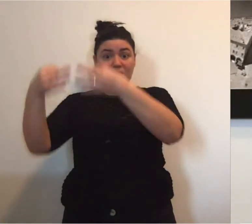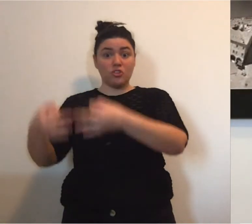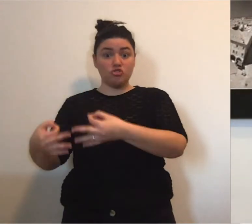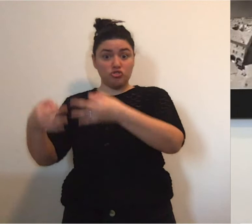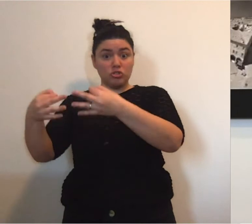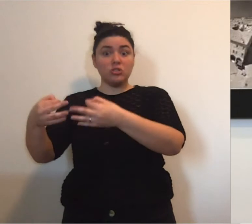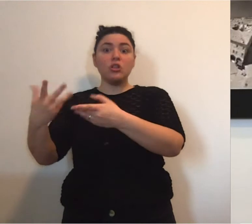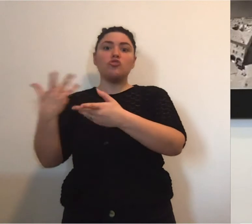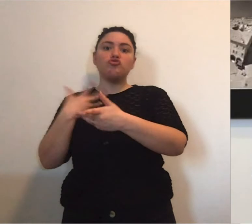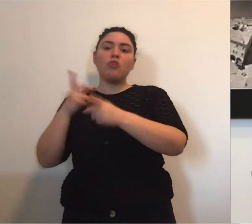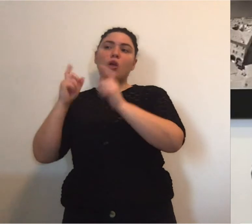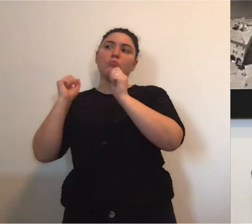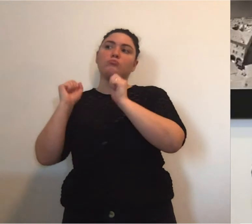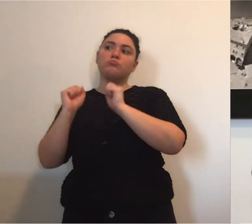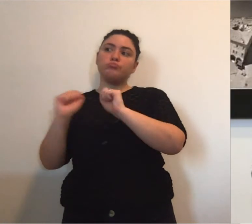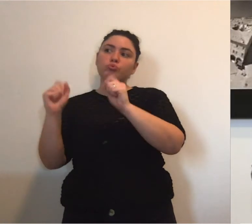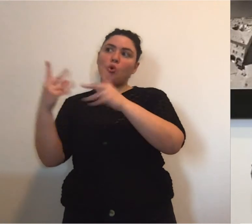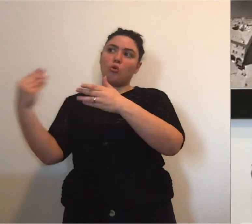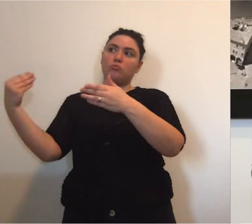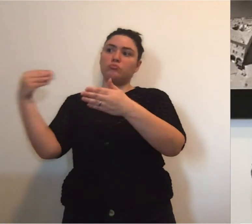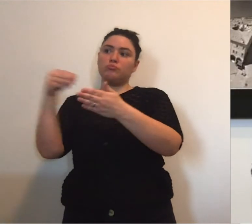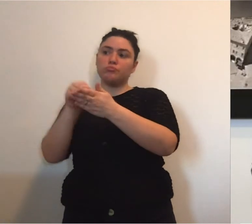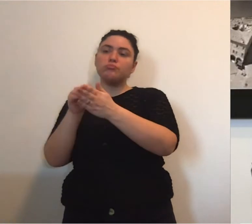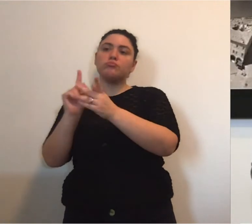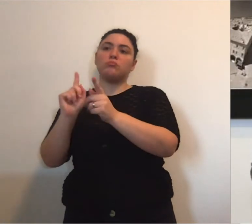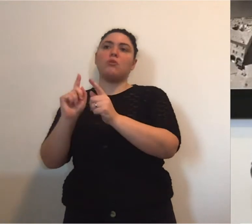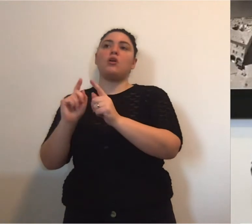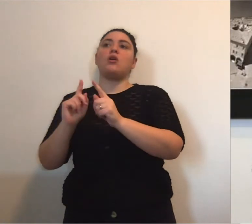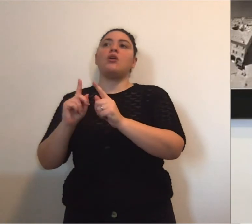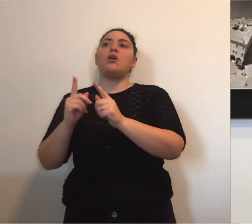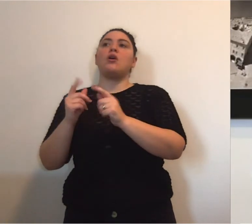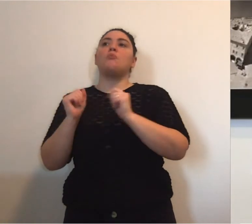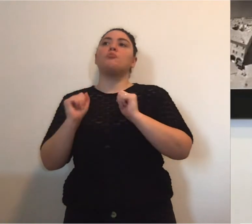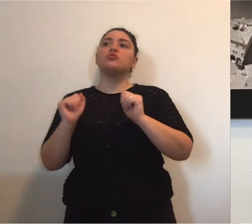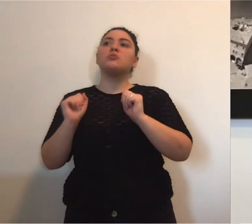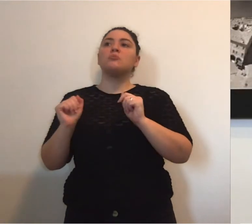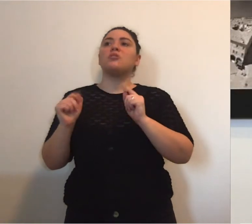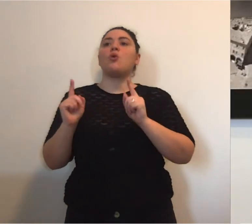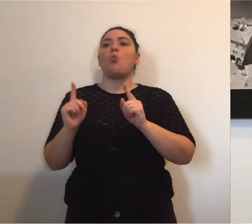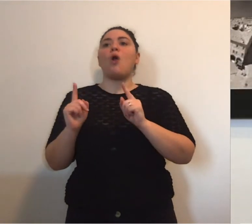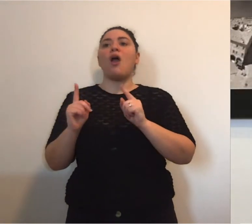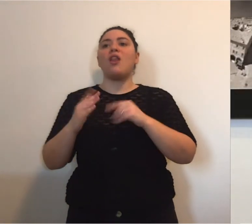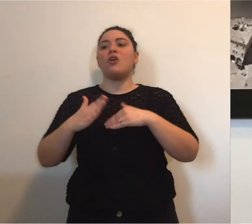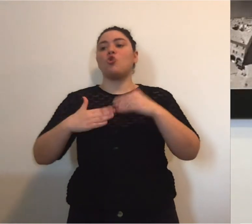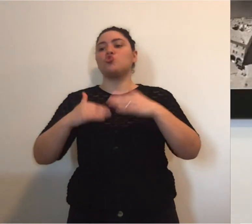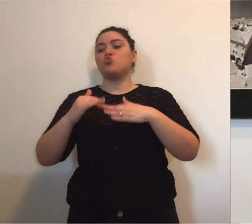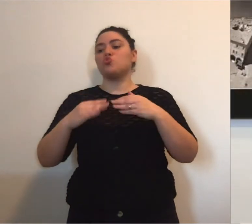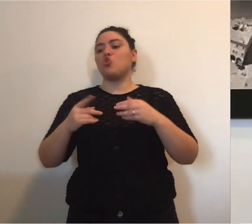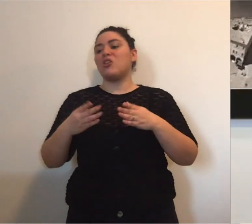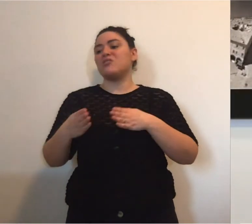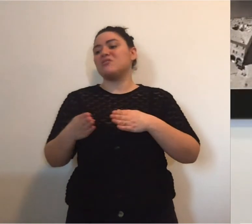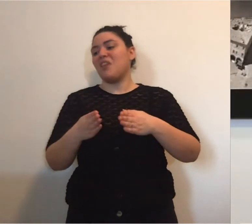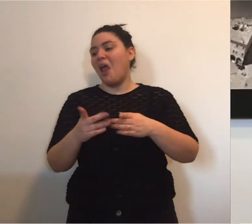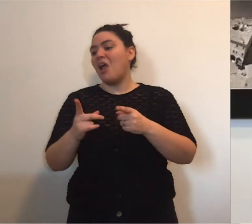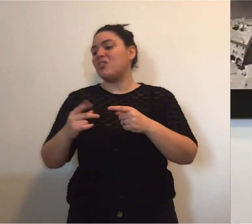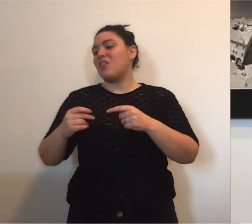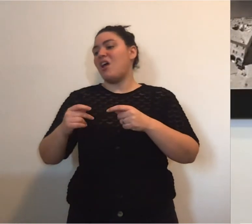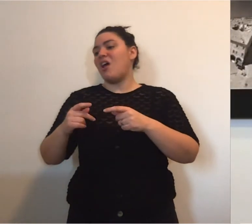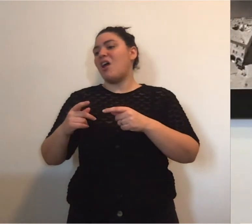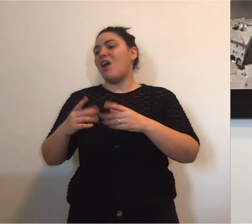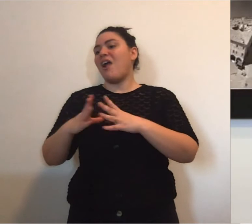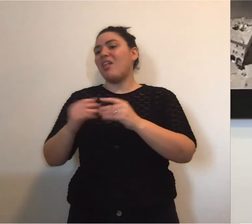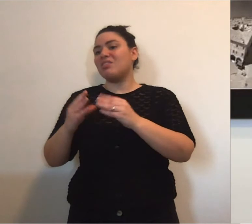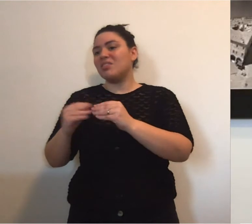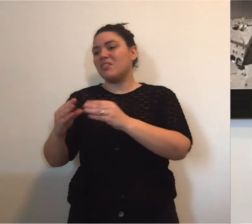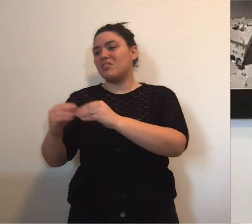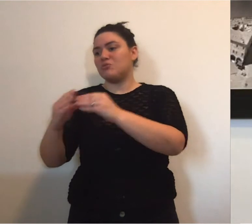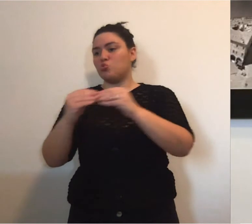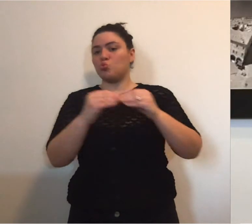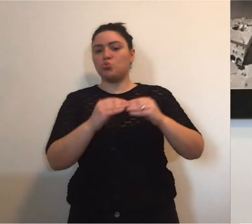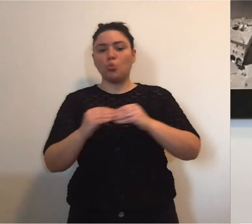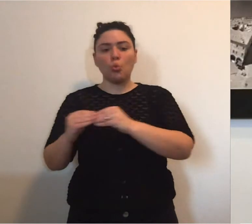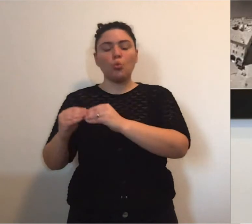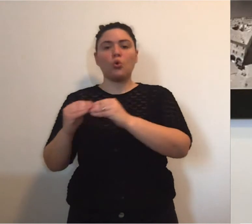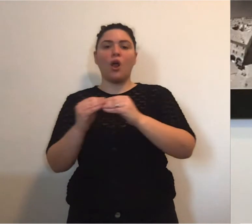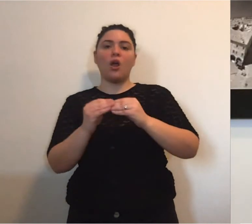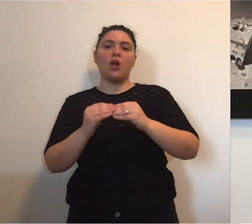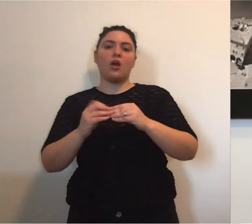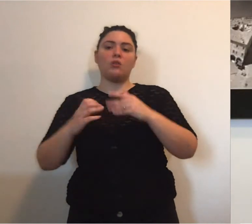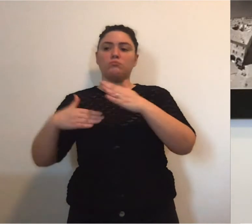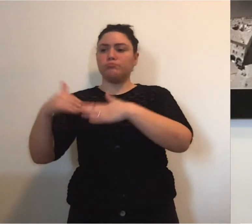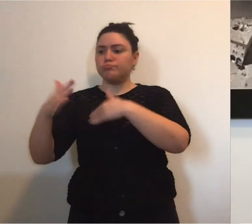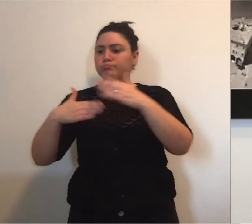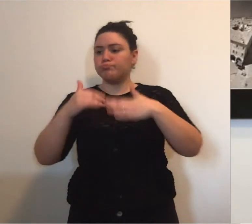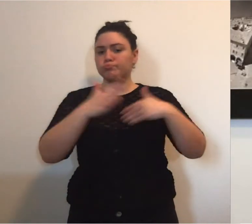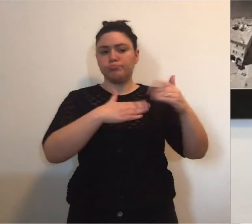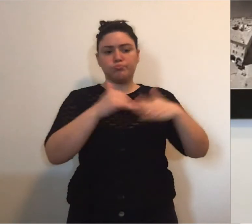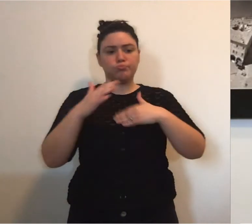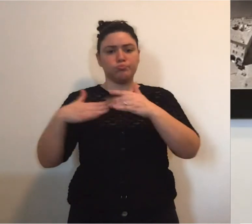discutere i prossimi provvedimenti vi sia anche l'opportunità di mettere il turbo alle